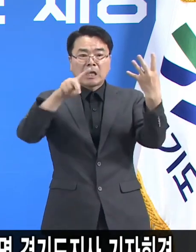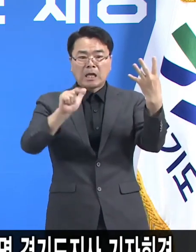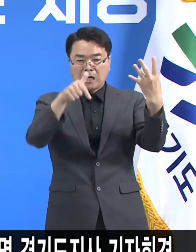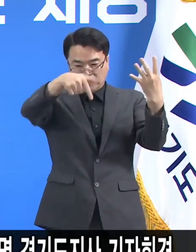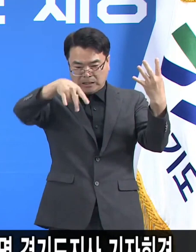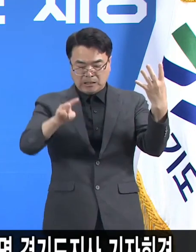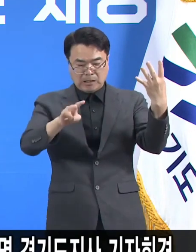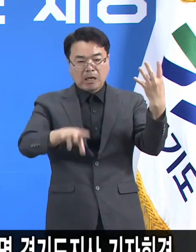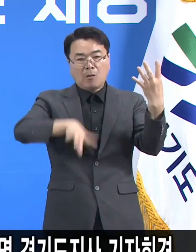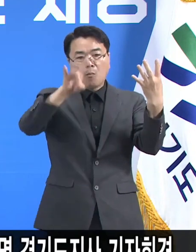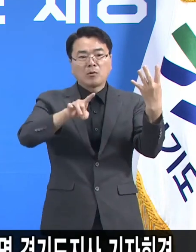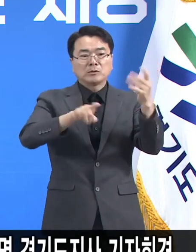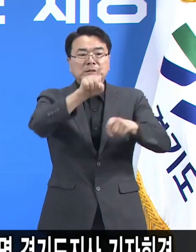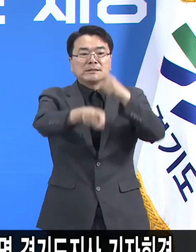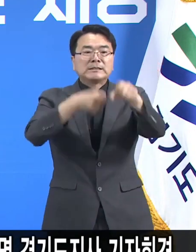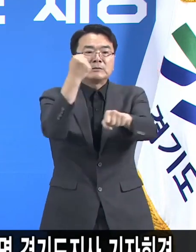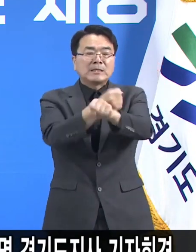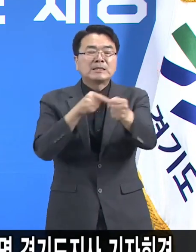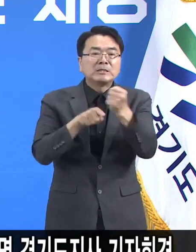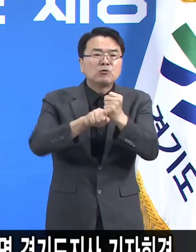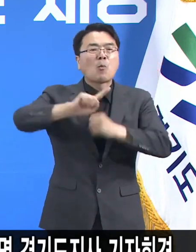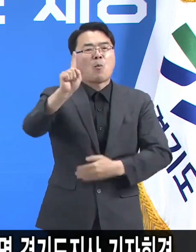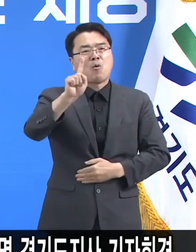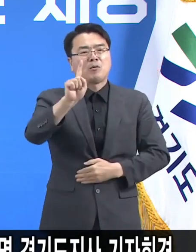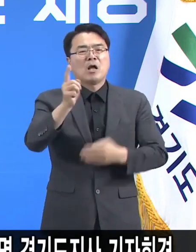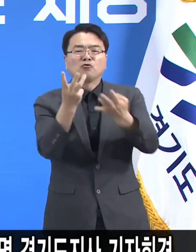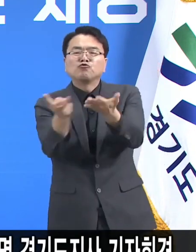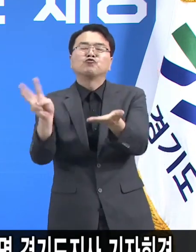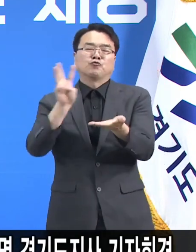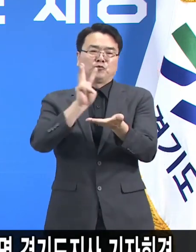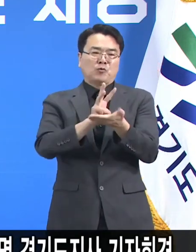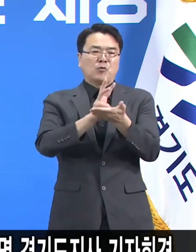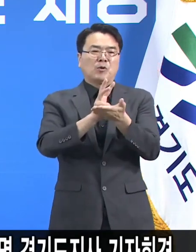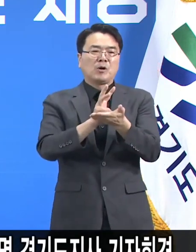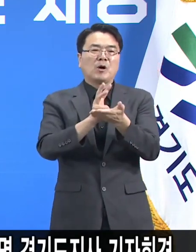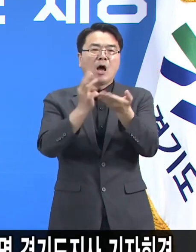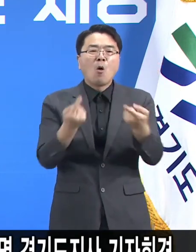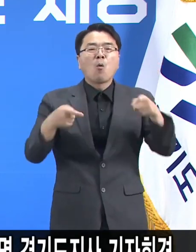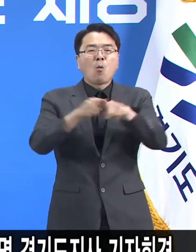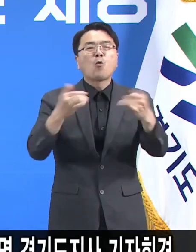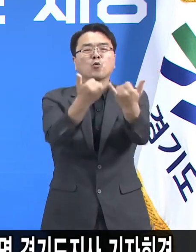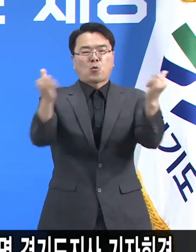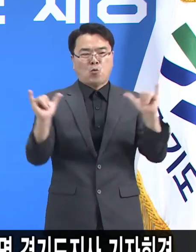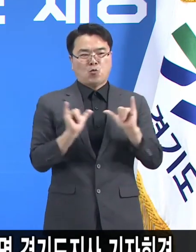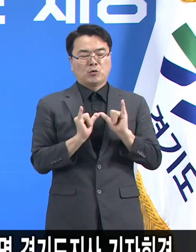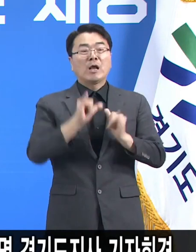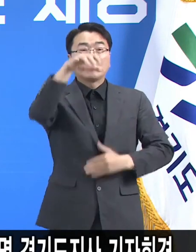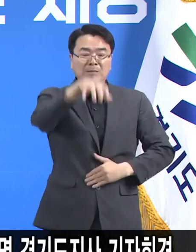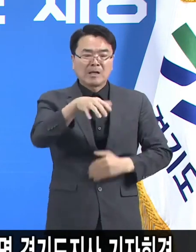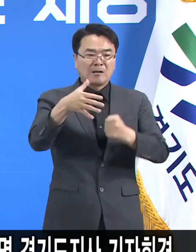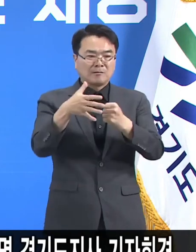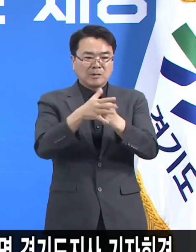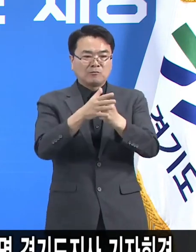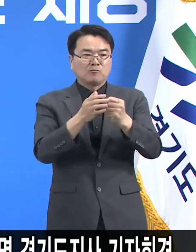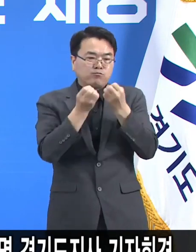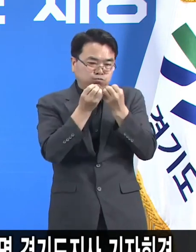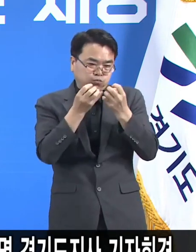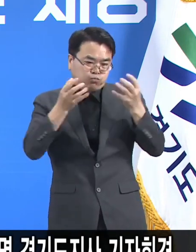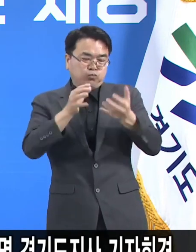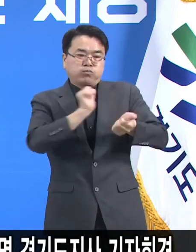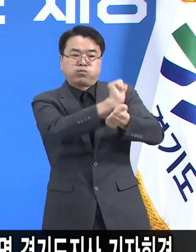선제적으로 시행하는 이유는 수도권이 공동생활권이어서 이른바 풍선효과로